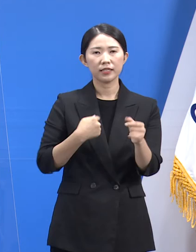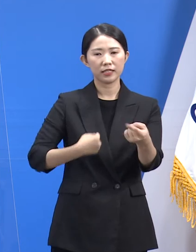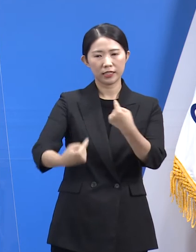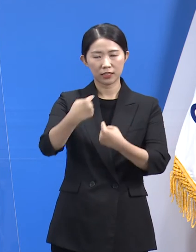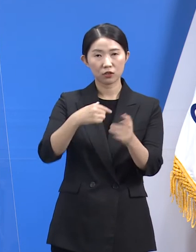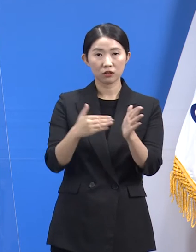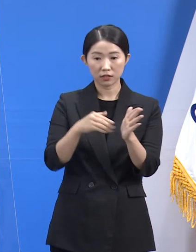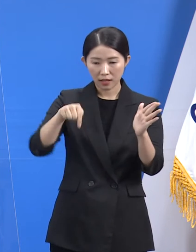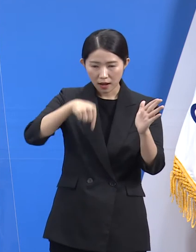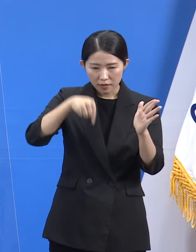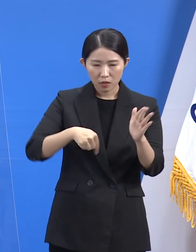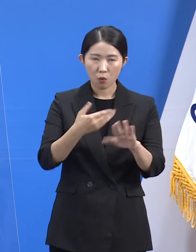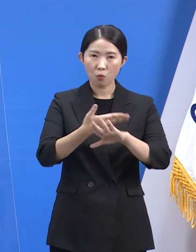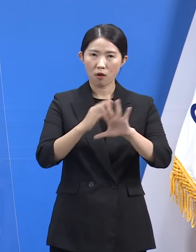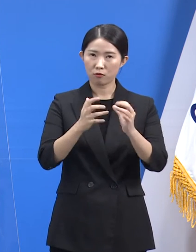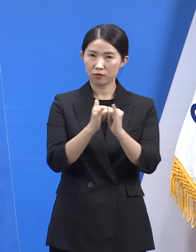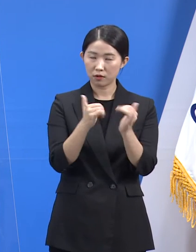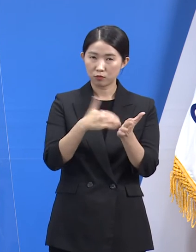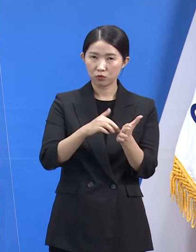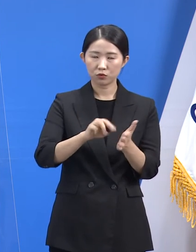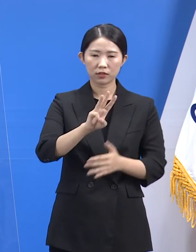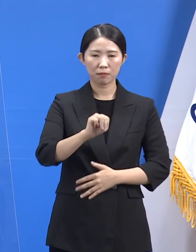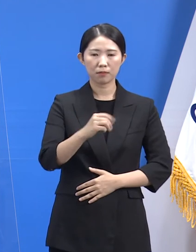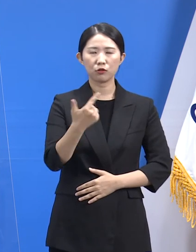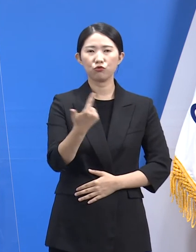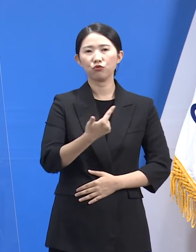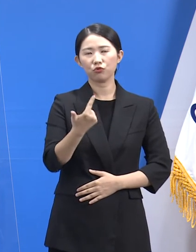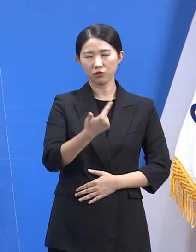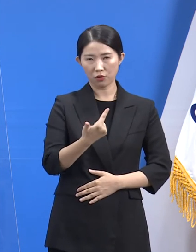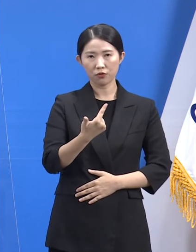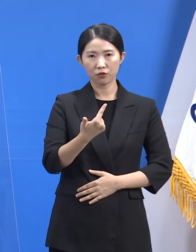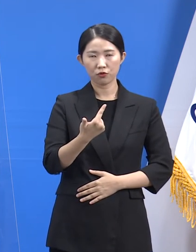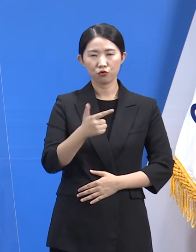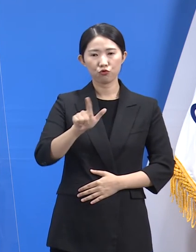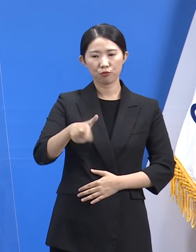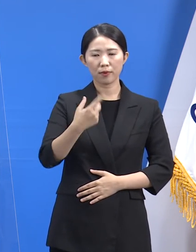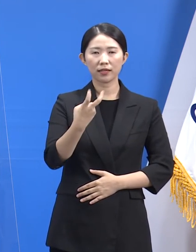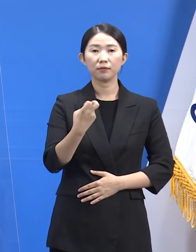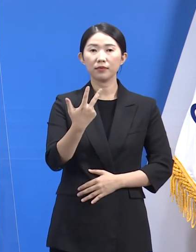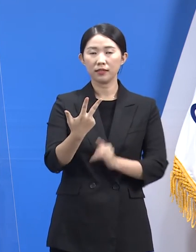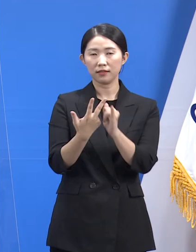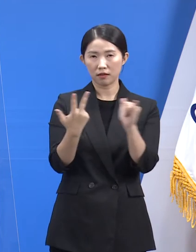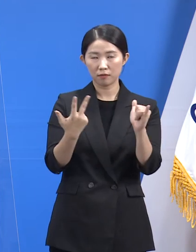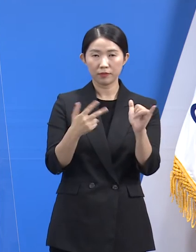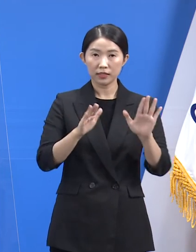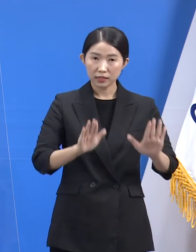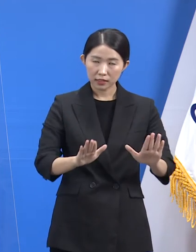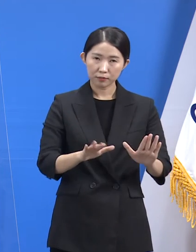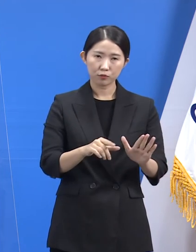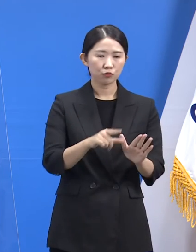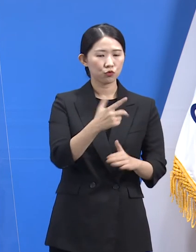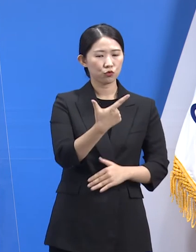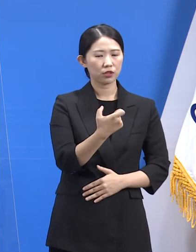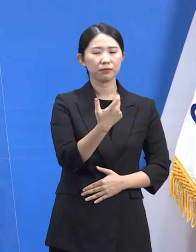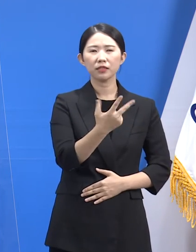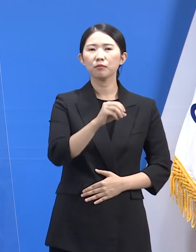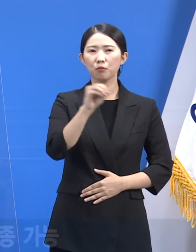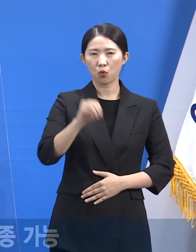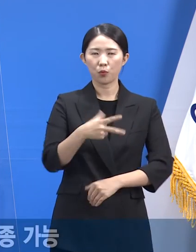이 중 외국인 접종자는 3만 6,627명으로 전체 접종자의 67.1%입니다.